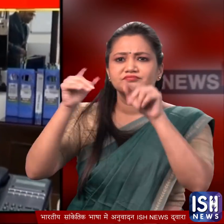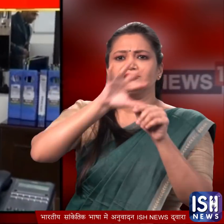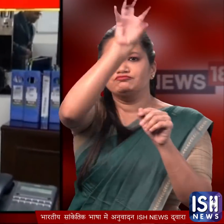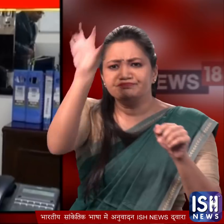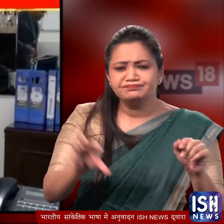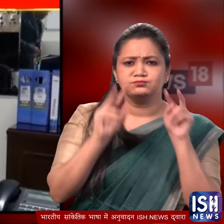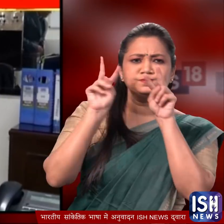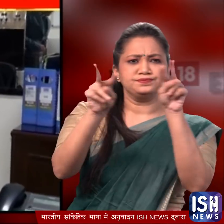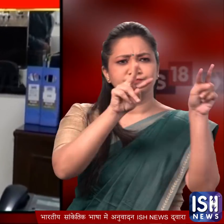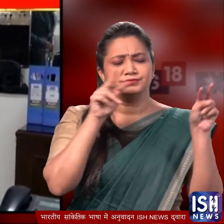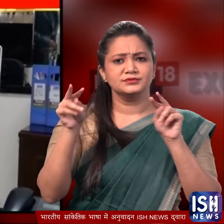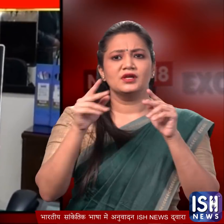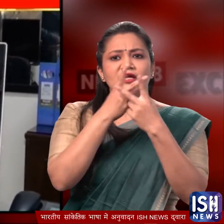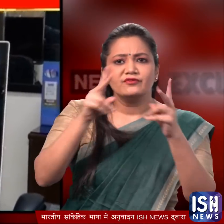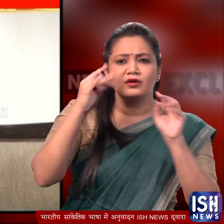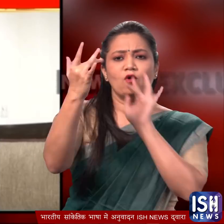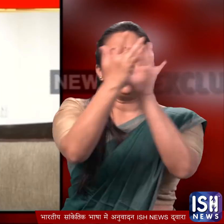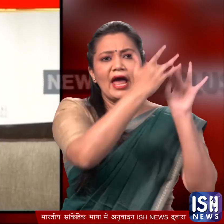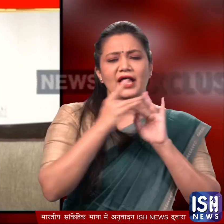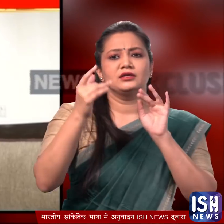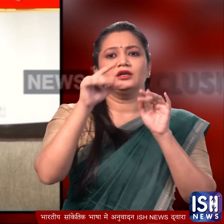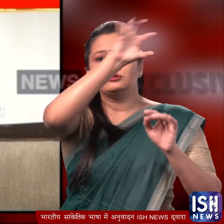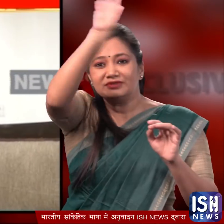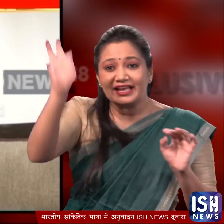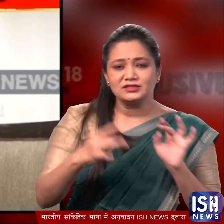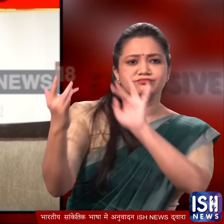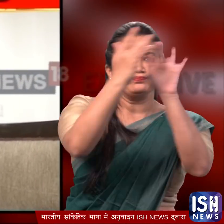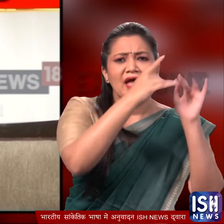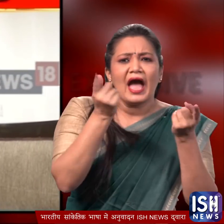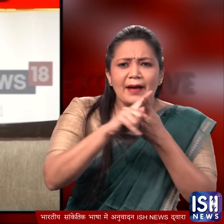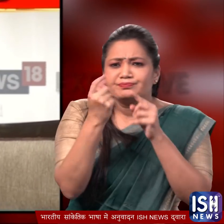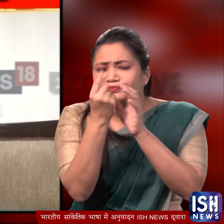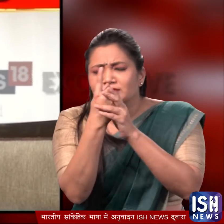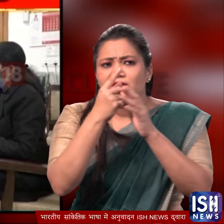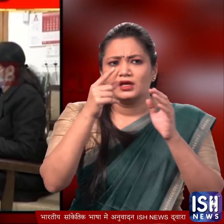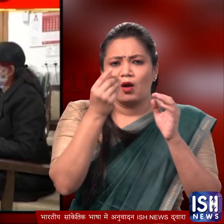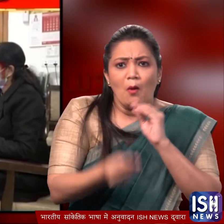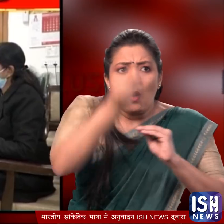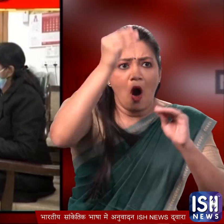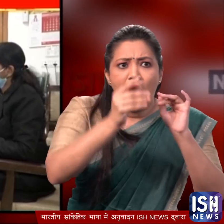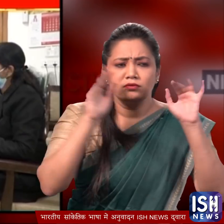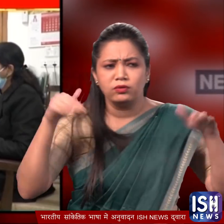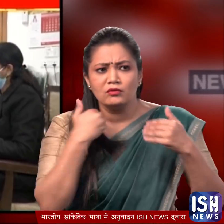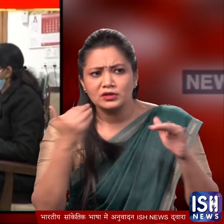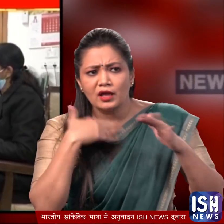देश के सभी राज्यों पर रहती ये लोग लगातार राज्यों के संपर्क में रहते